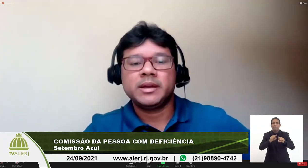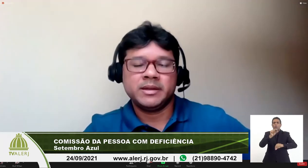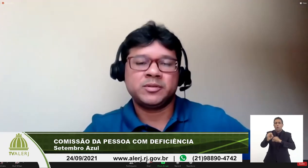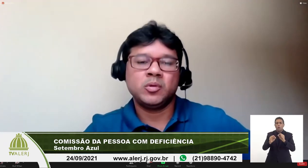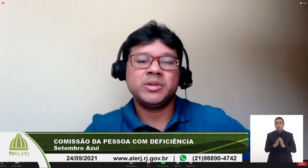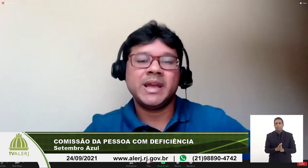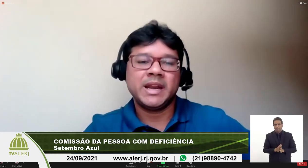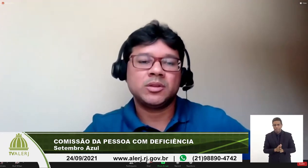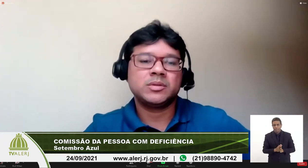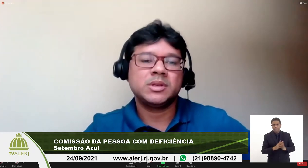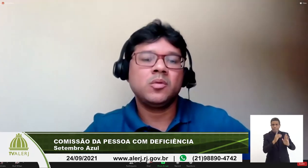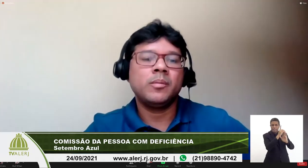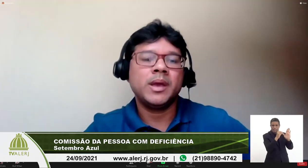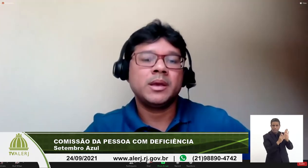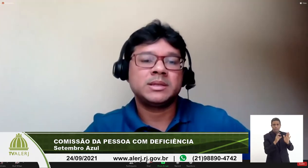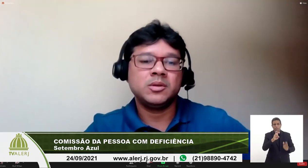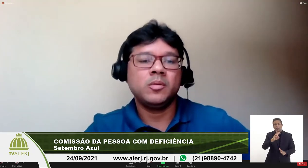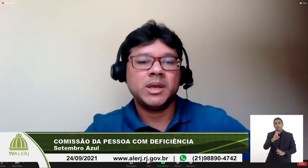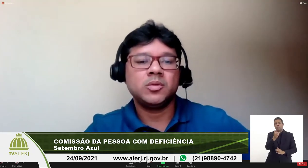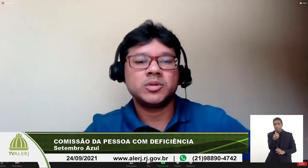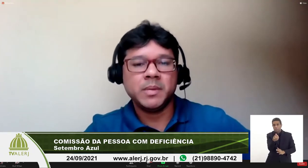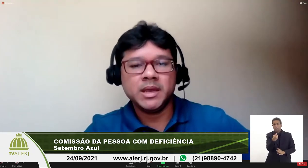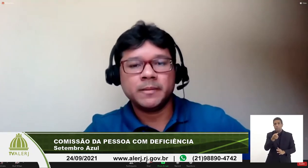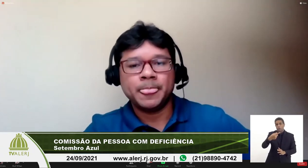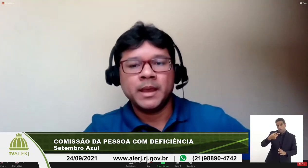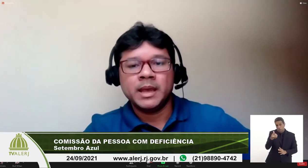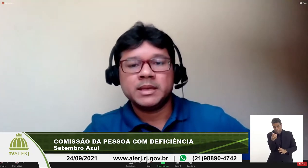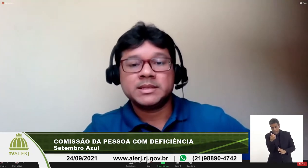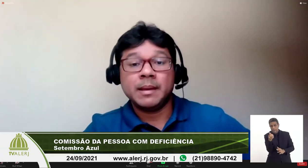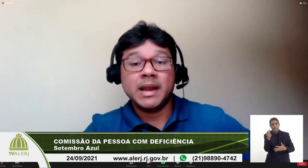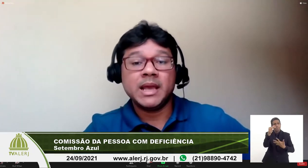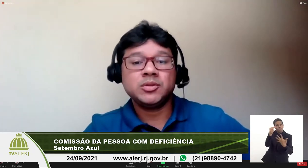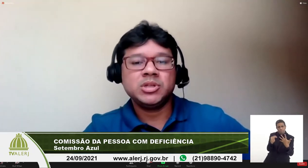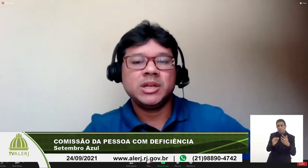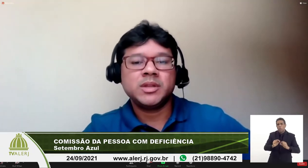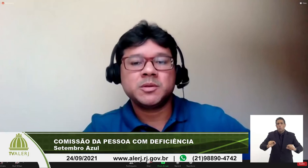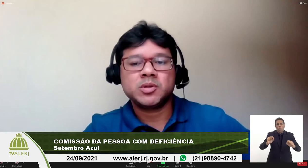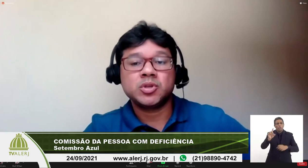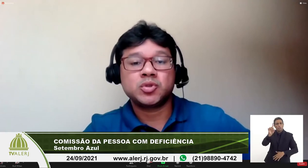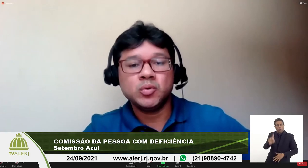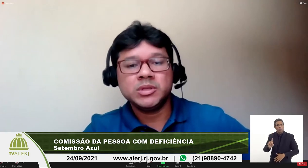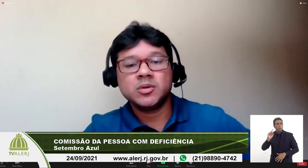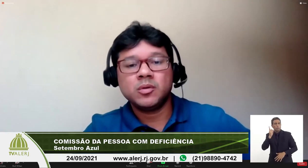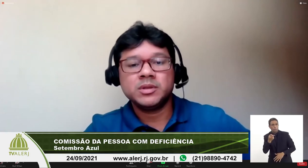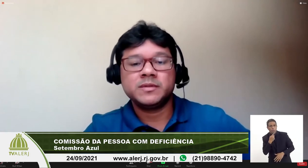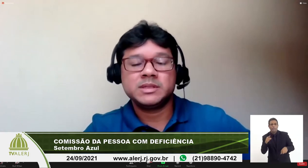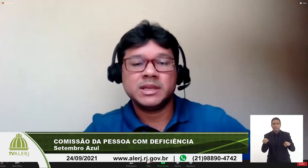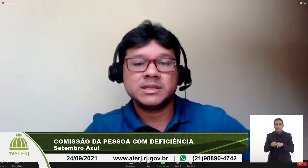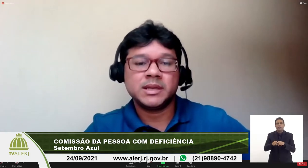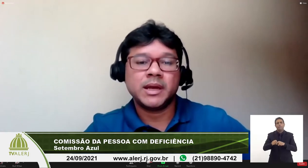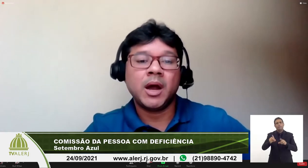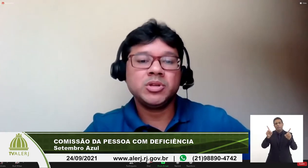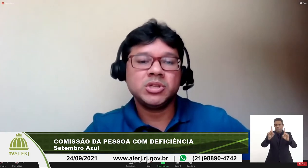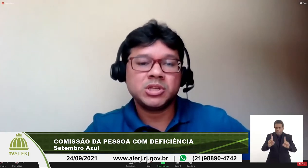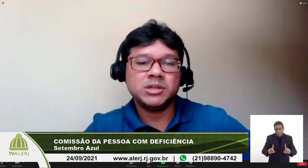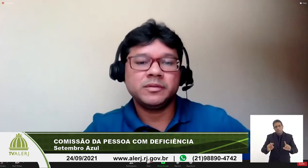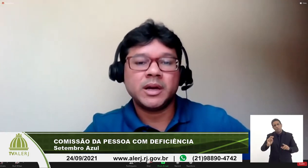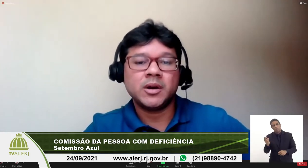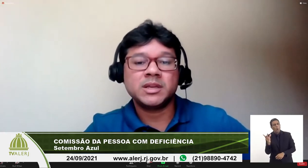sobre o decreto 5626 que estabelece o direito das pessoas surdas ou com deficiência